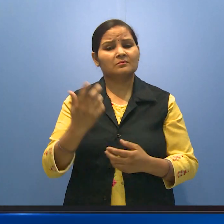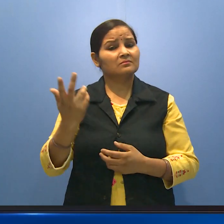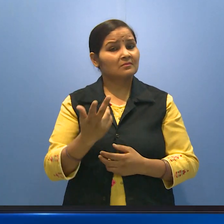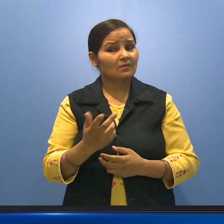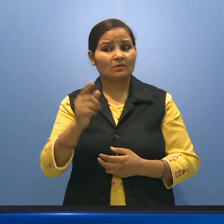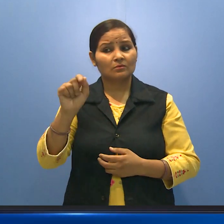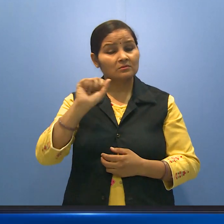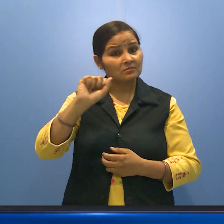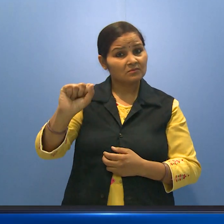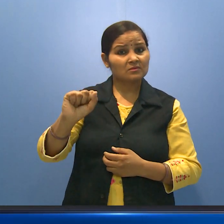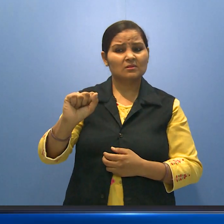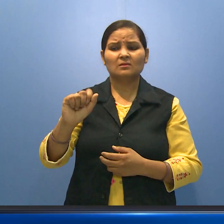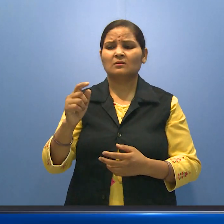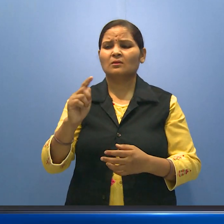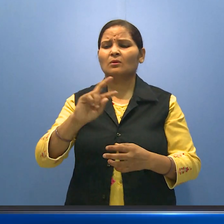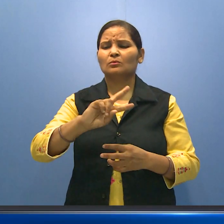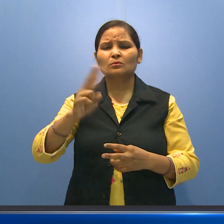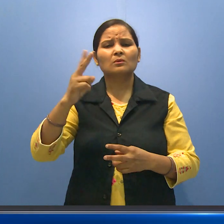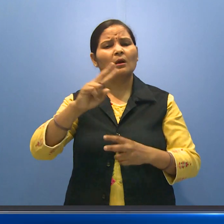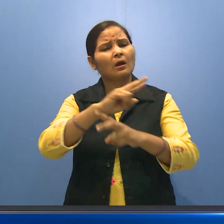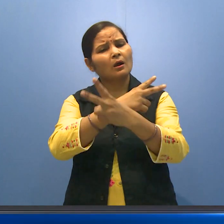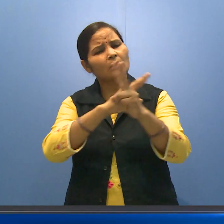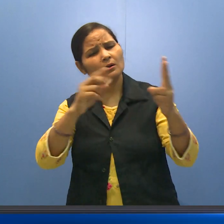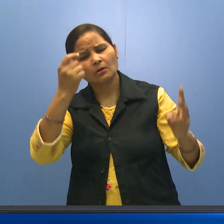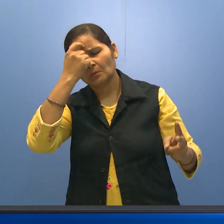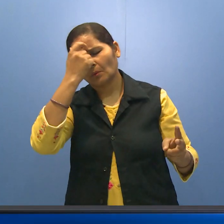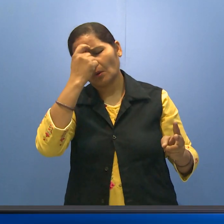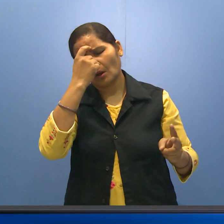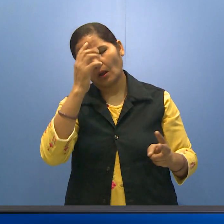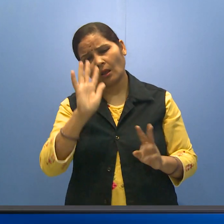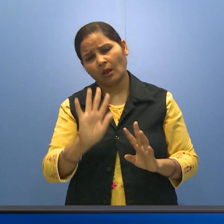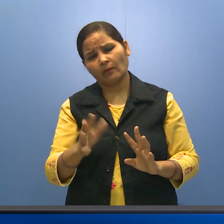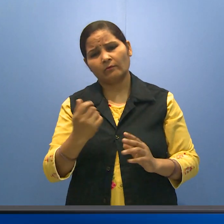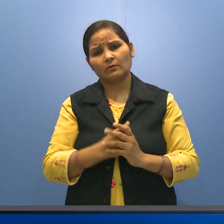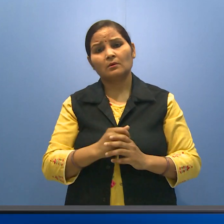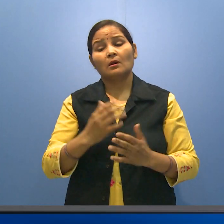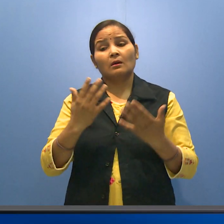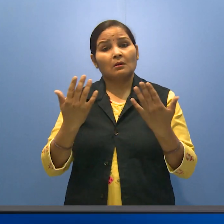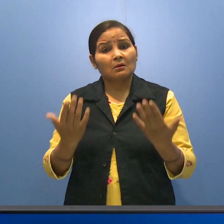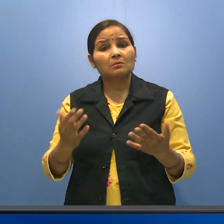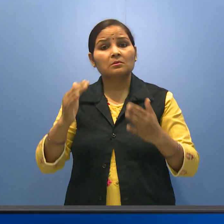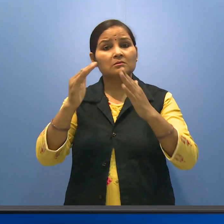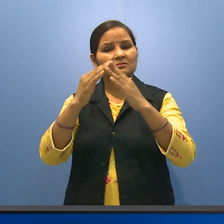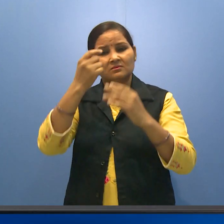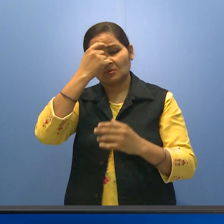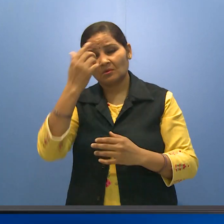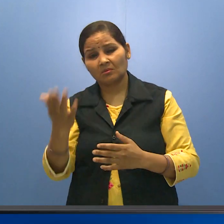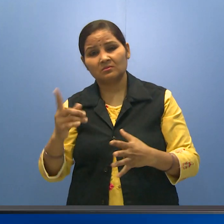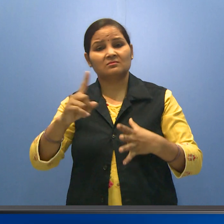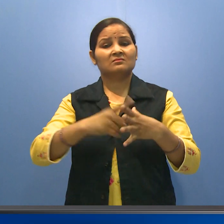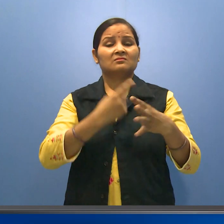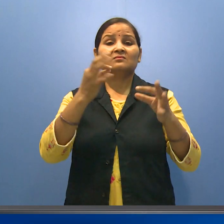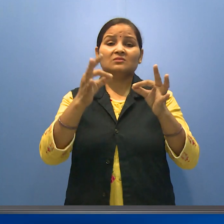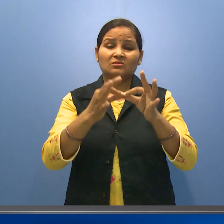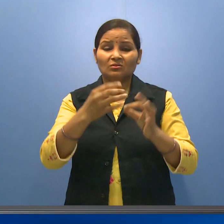क्योंकि उसके पास कोई न कोई समस्या रहती थी कभी घर की समस्या कभी